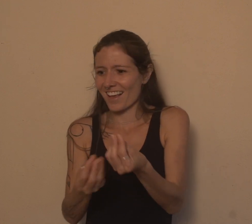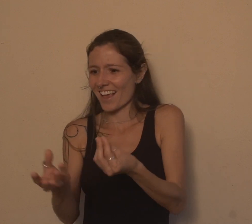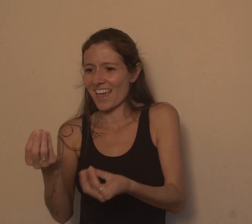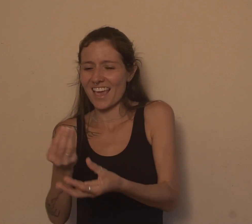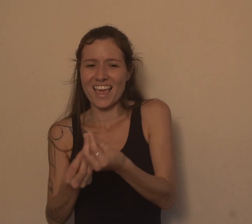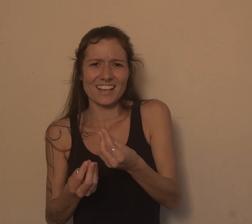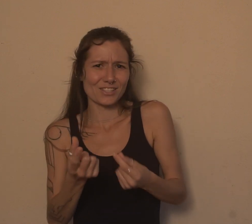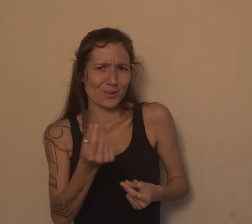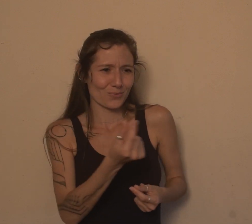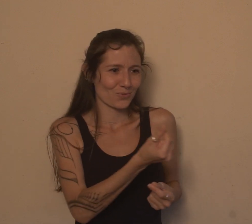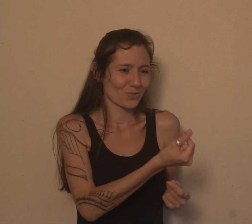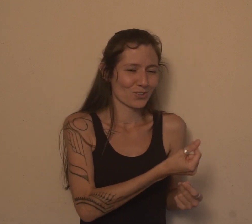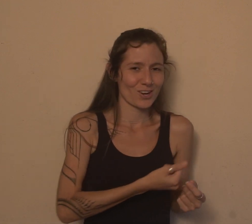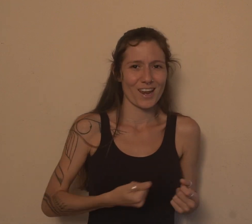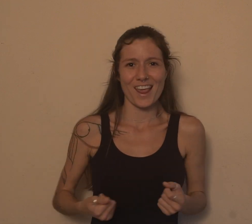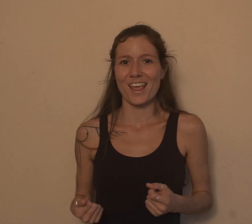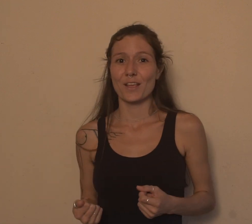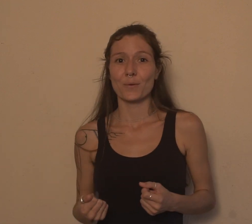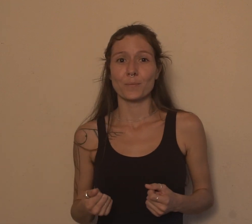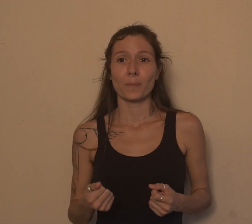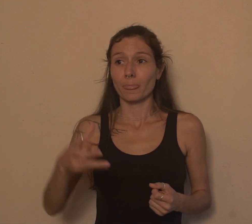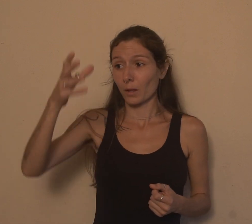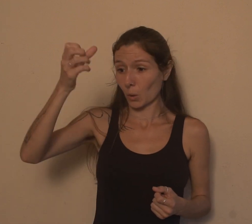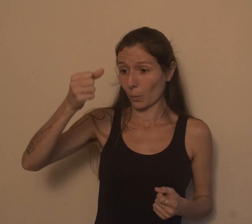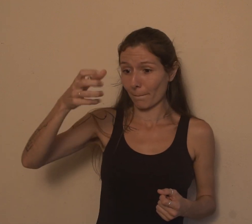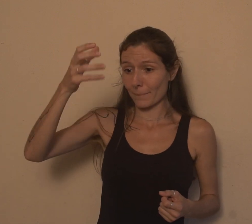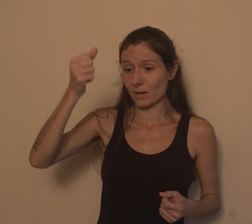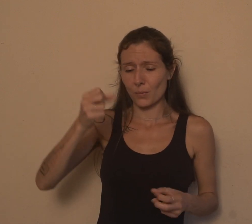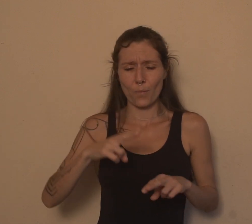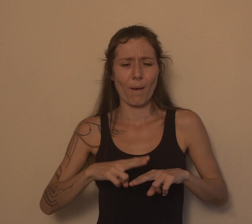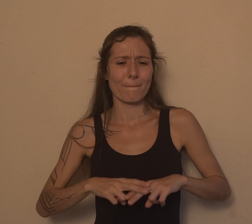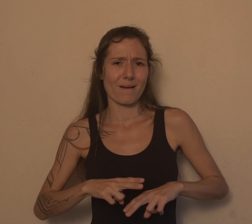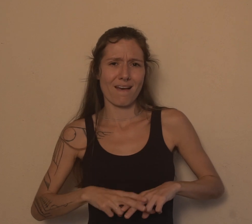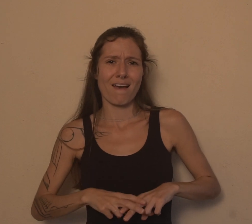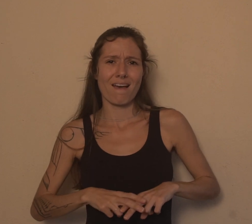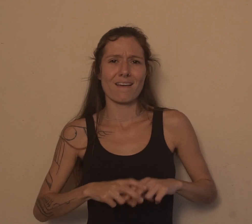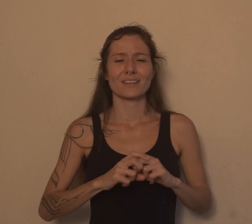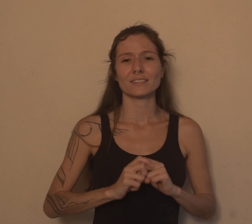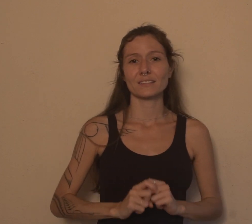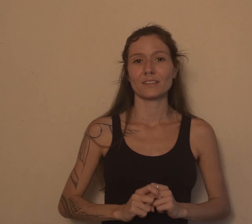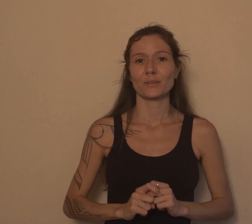a cor amarela. O branco, a paz ali, o